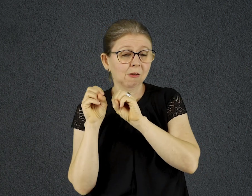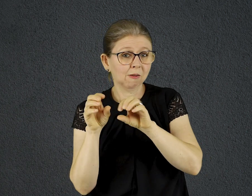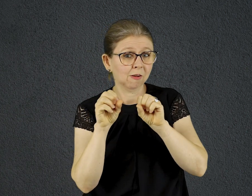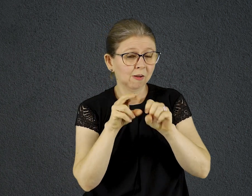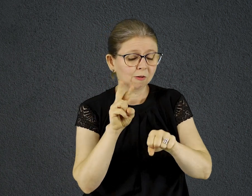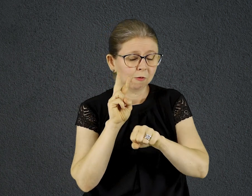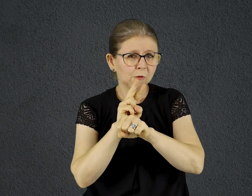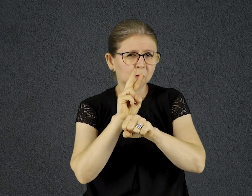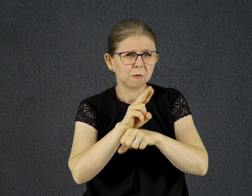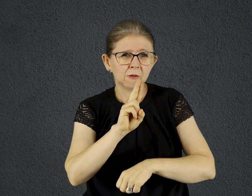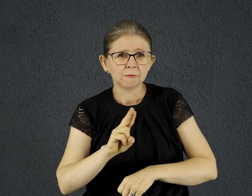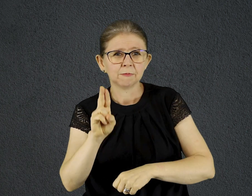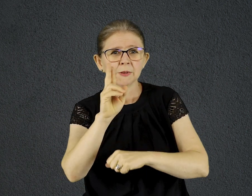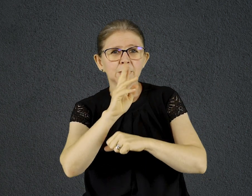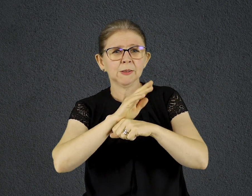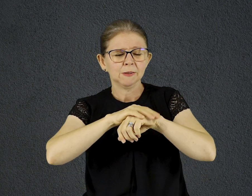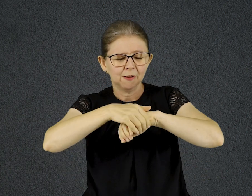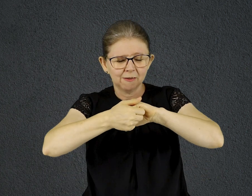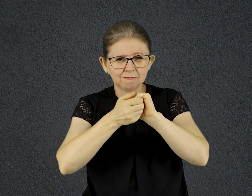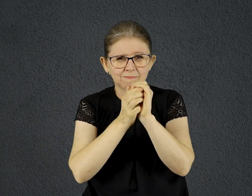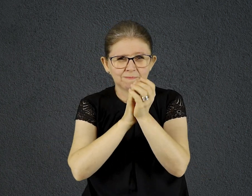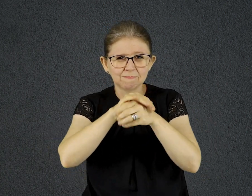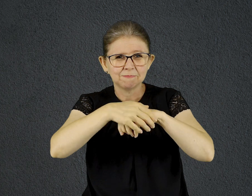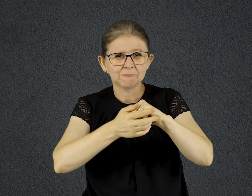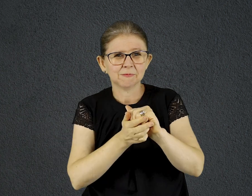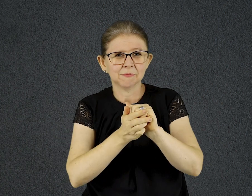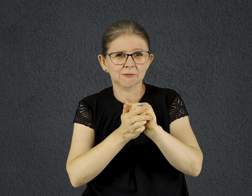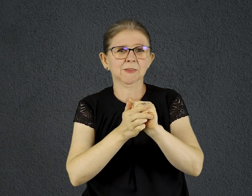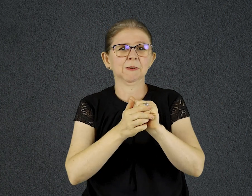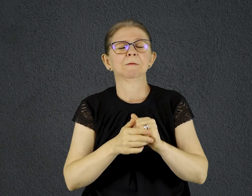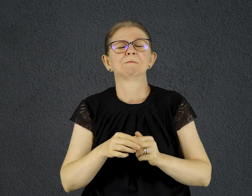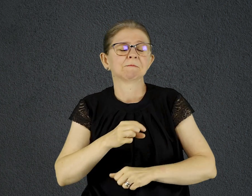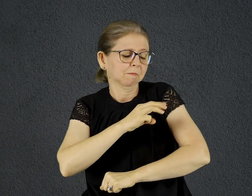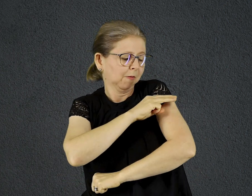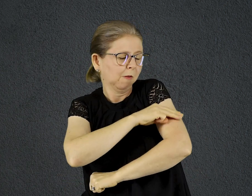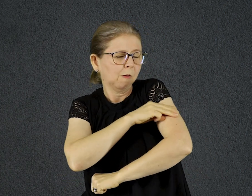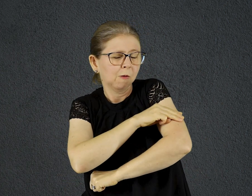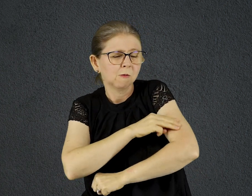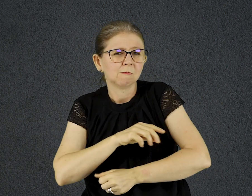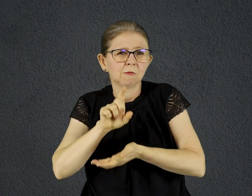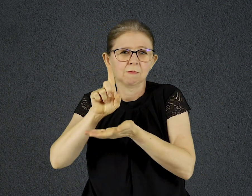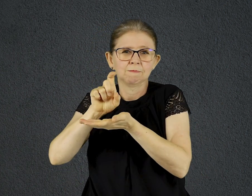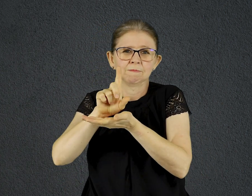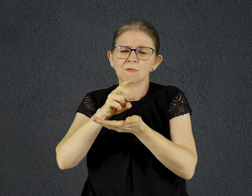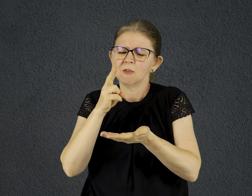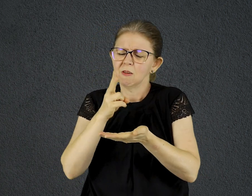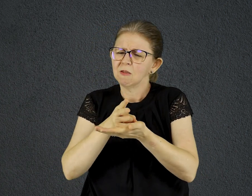em gel tornou-se item obrigatório por todo lado. Nunca se falou tanto sobre a necessidade de manter-se protegido